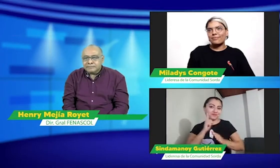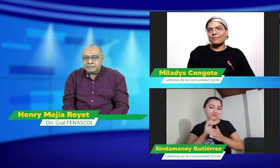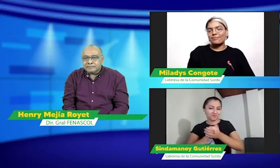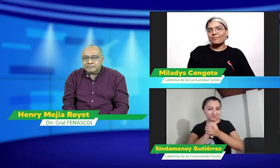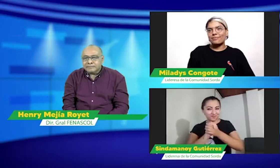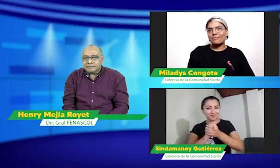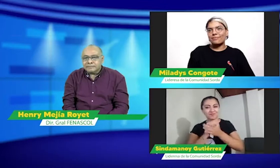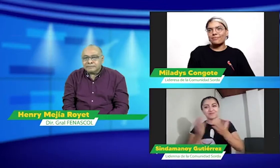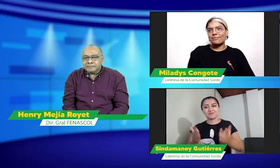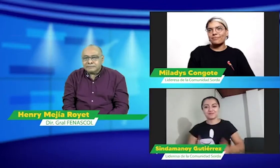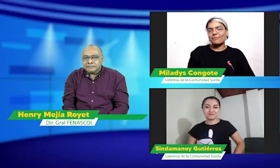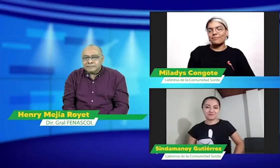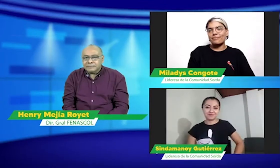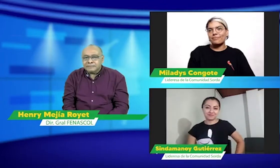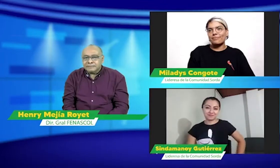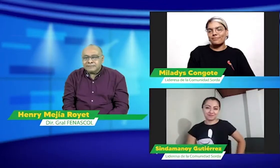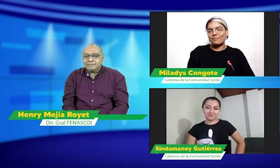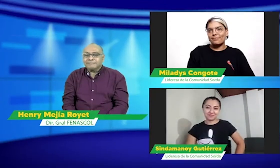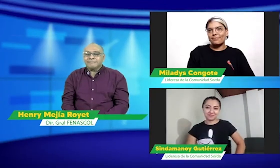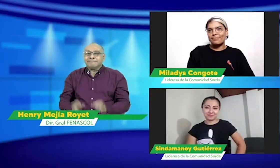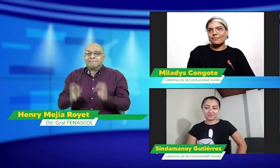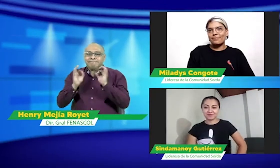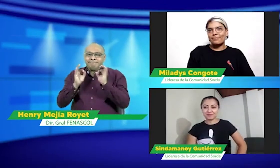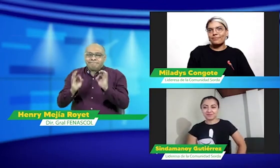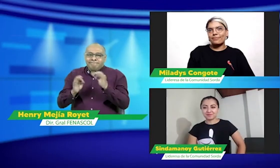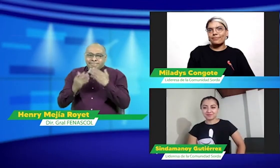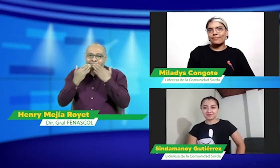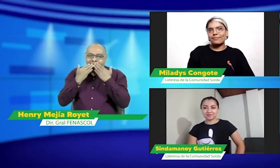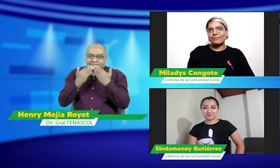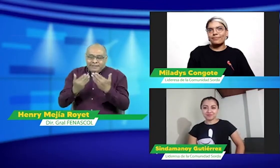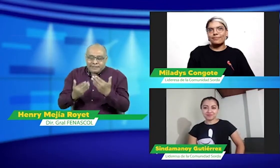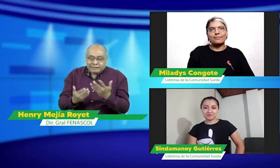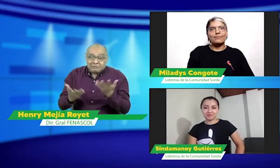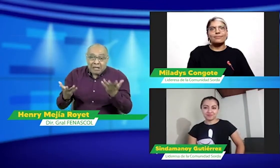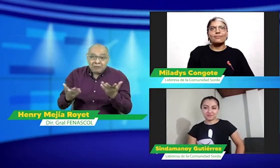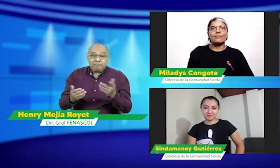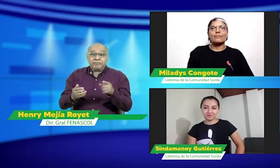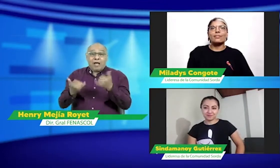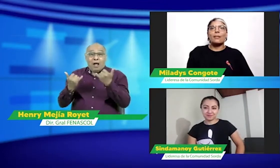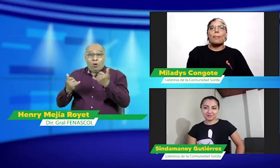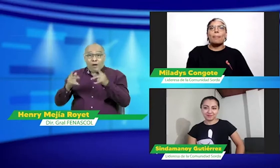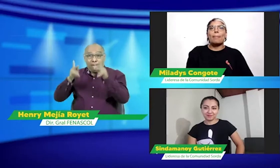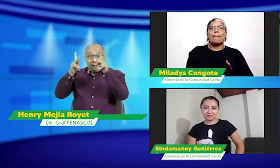mucho poderlos ver y poder compartir con la comunidad sorda. Bien, muchas gracias a ambas.